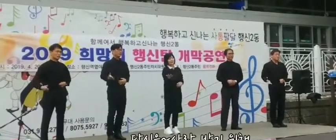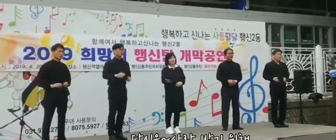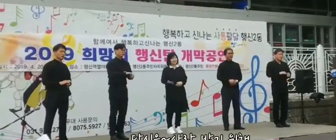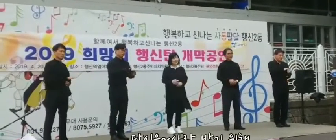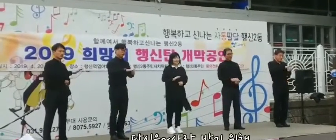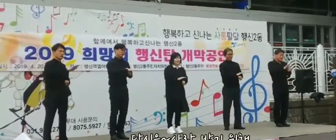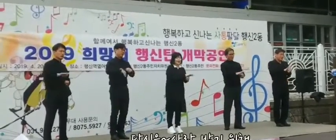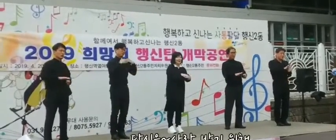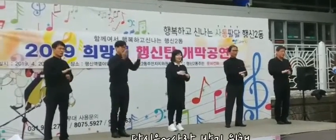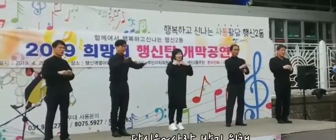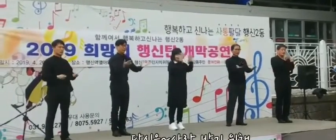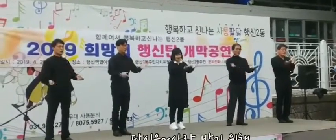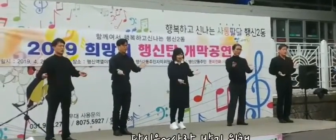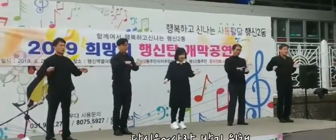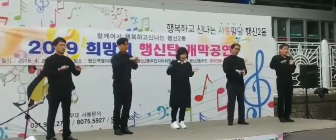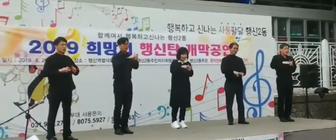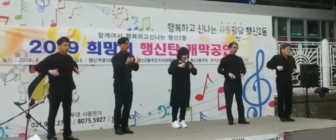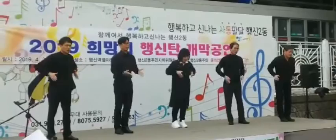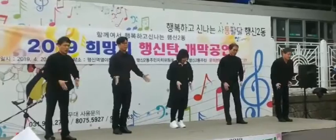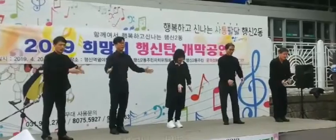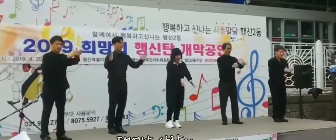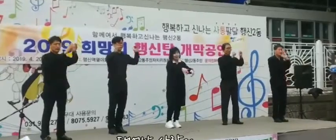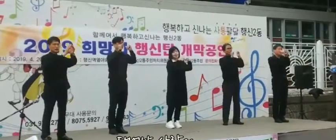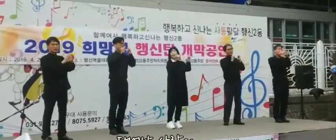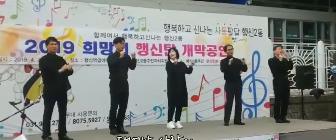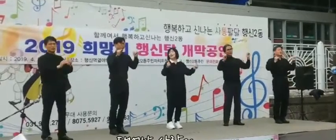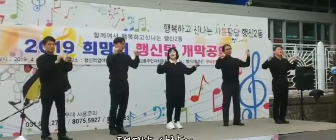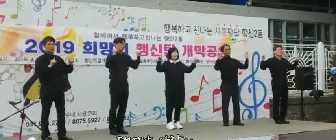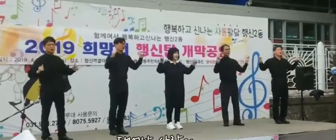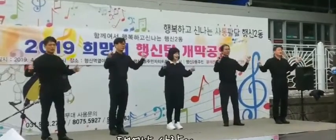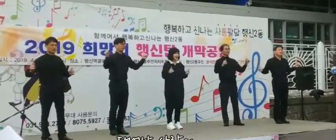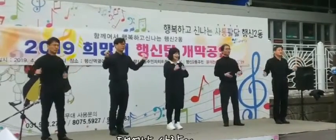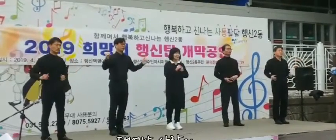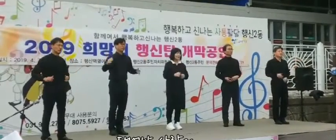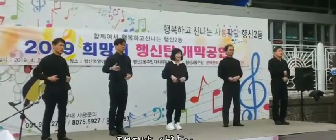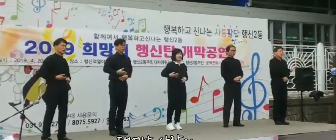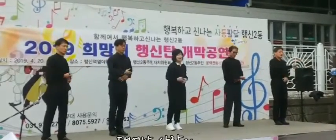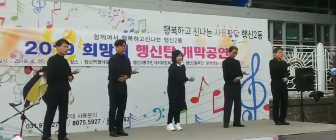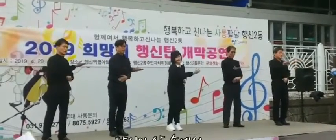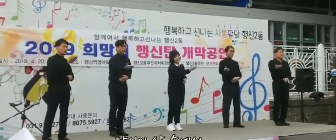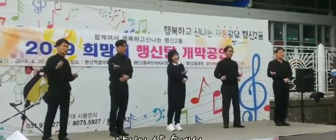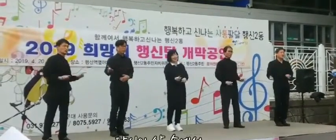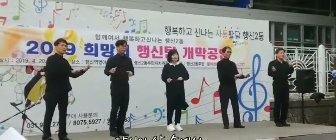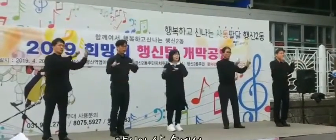사랑받기 위해 태어난 사람 당신의 삶